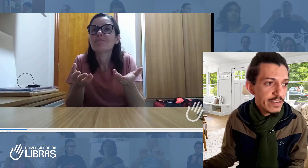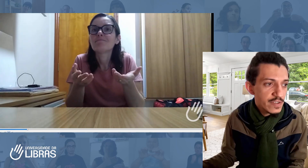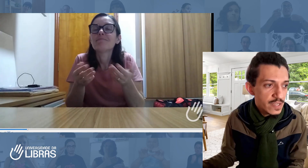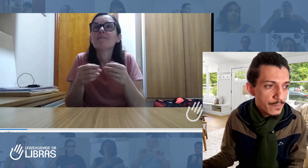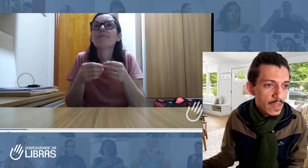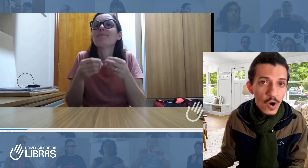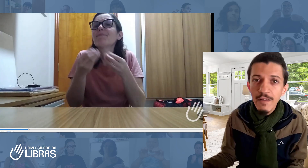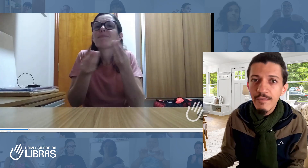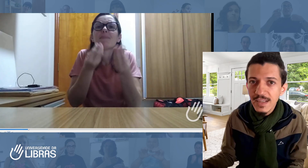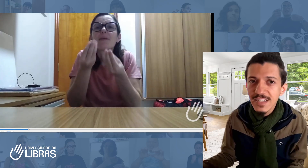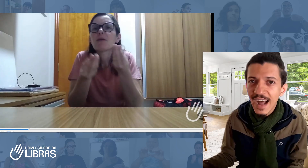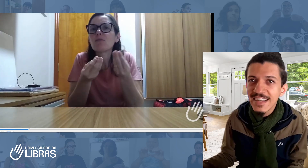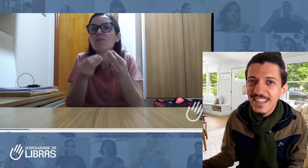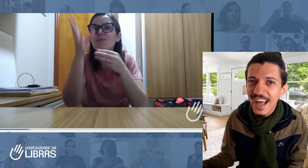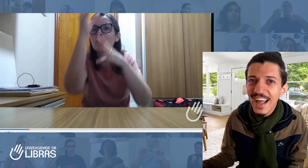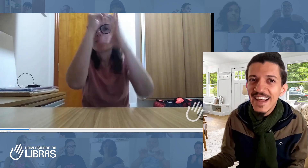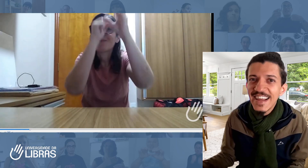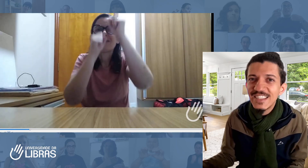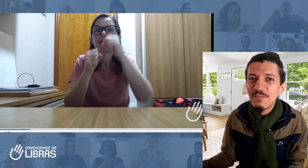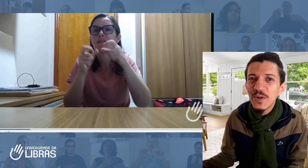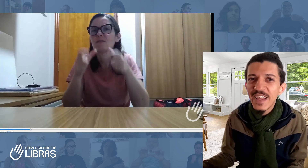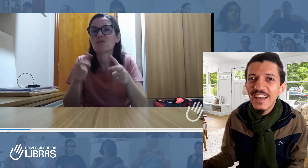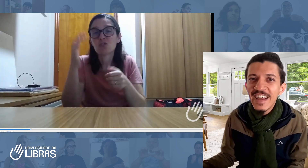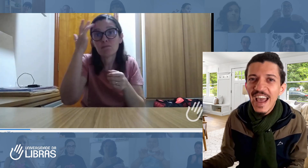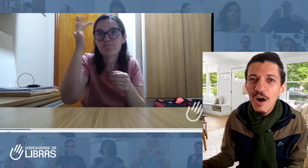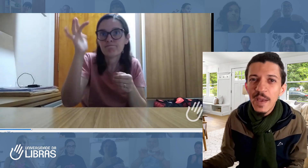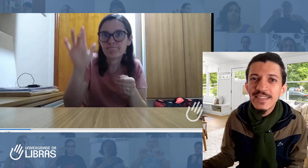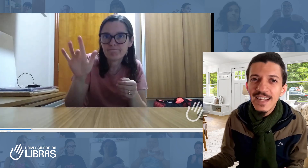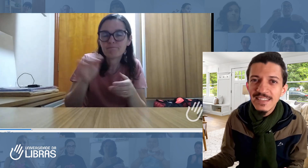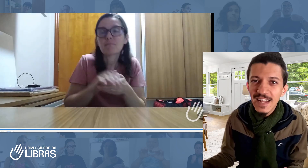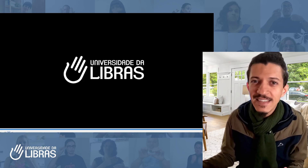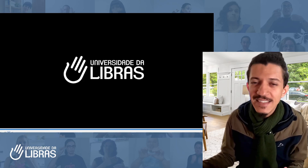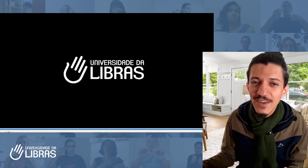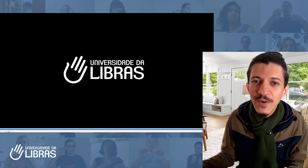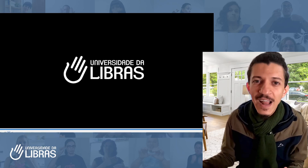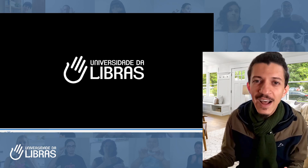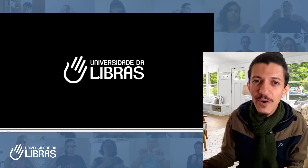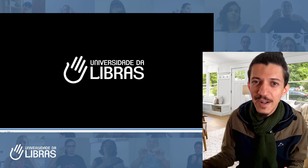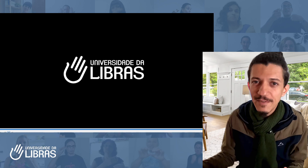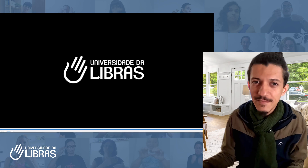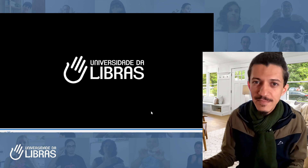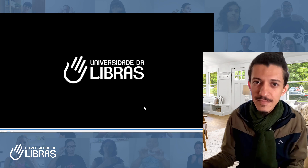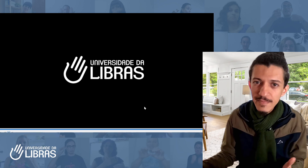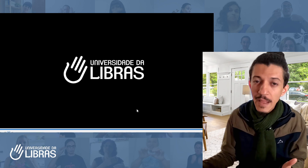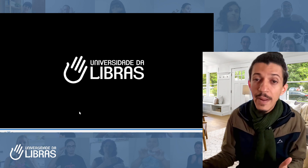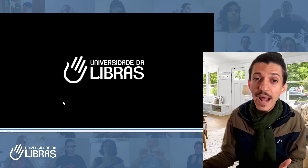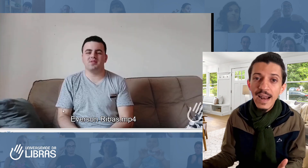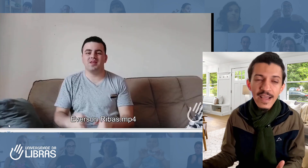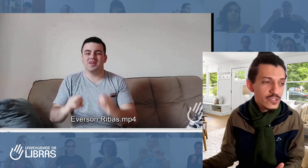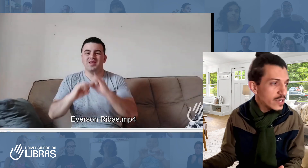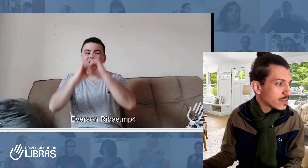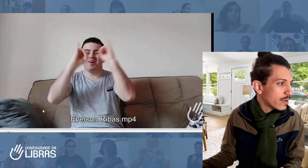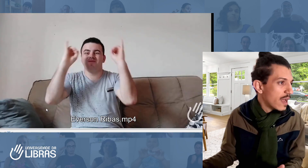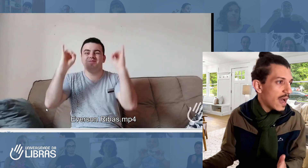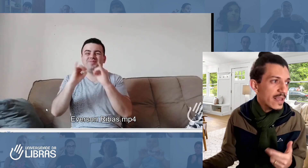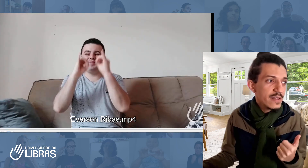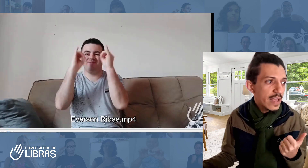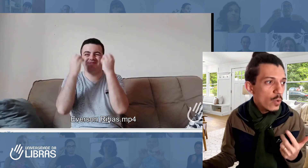fazer. Olha a felicidade dela de poder realmente ter a sinalização clara agora. Para além disso, aqui tem o